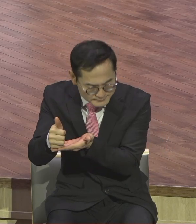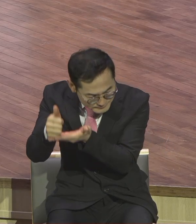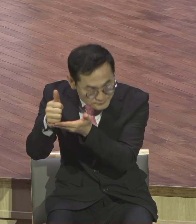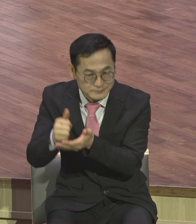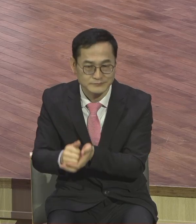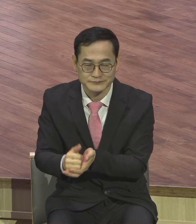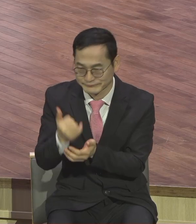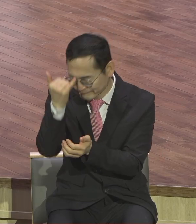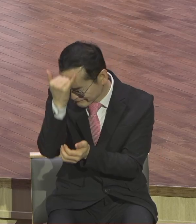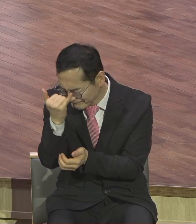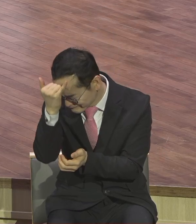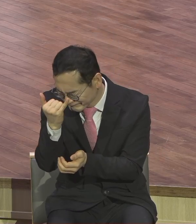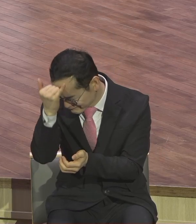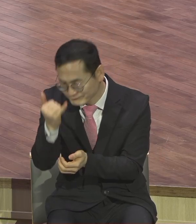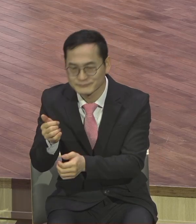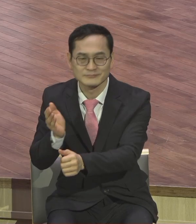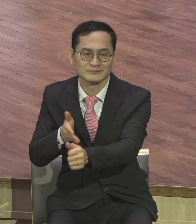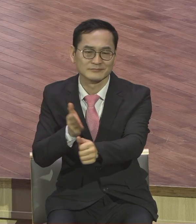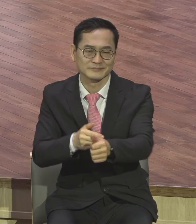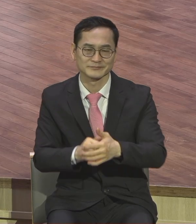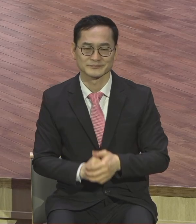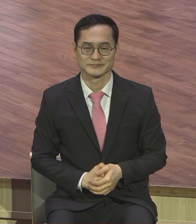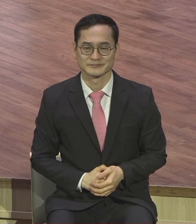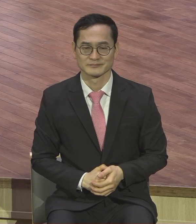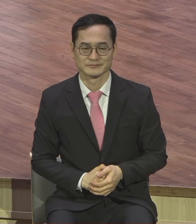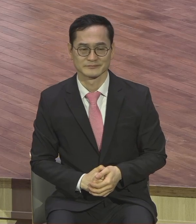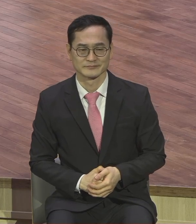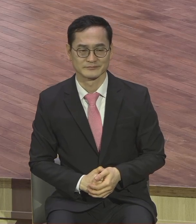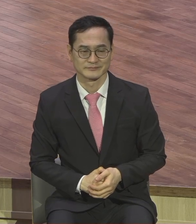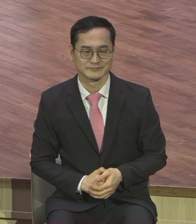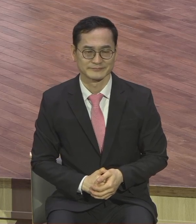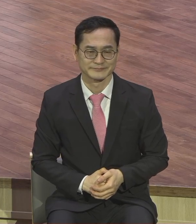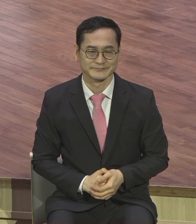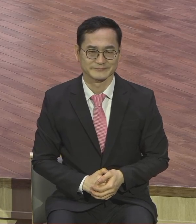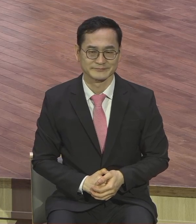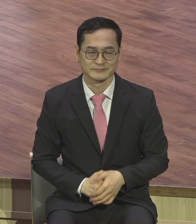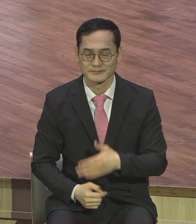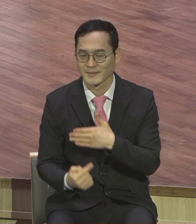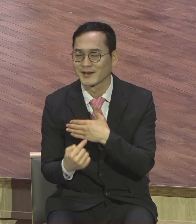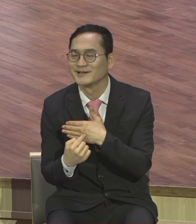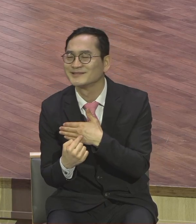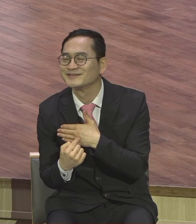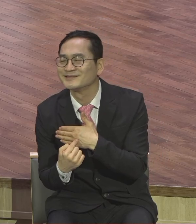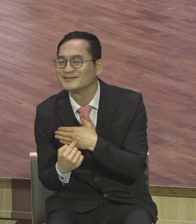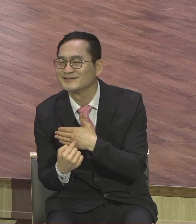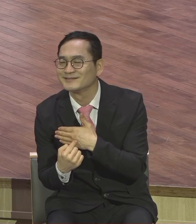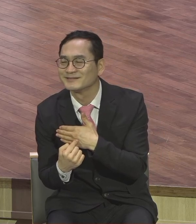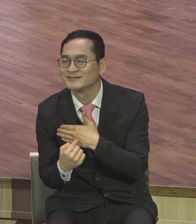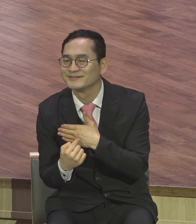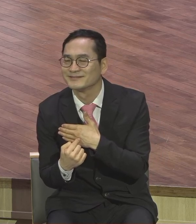효도하세요. 형식적으로 체면치례로 말짱 아무 소용없어요.